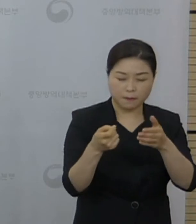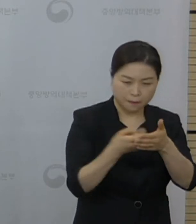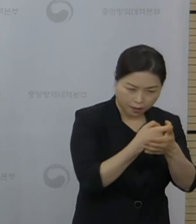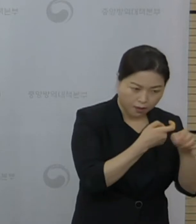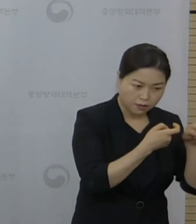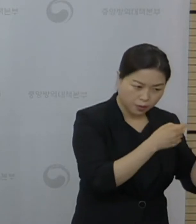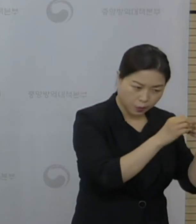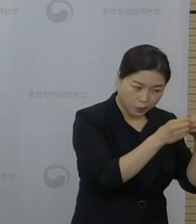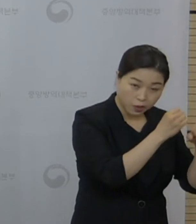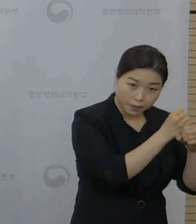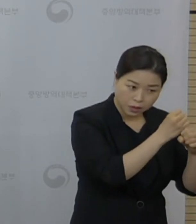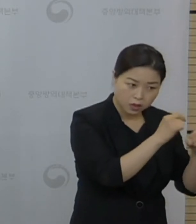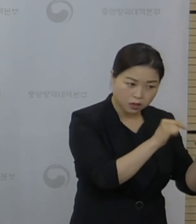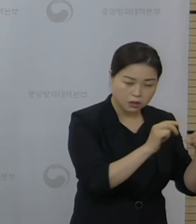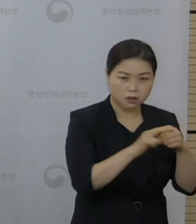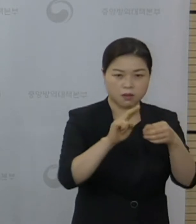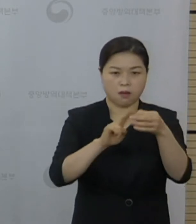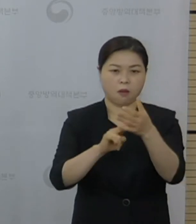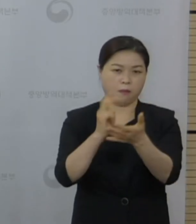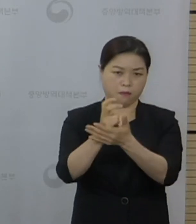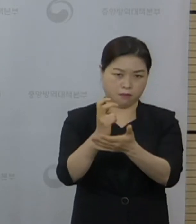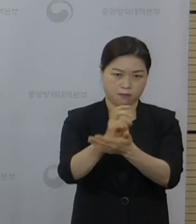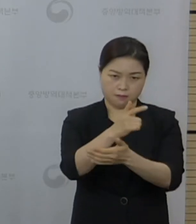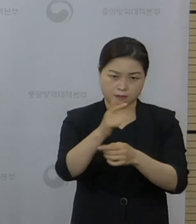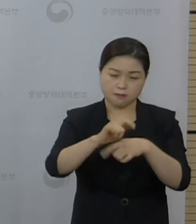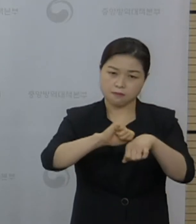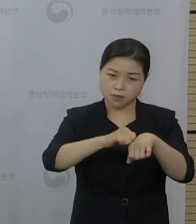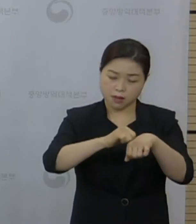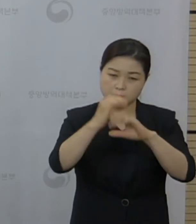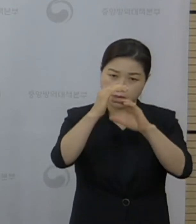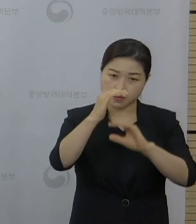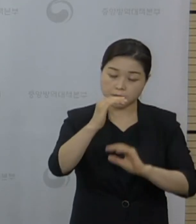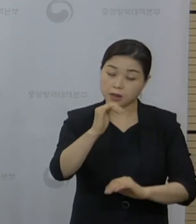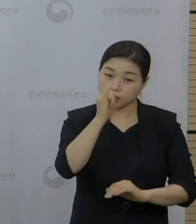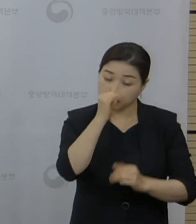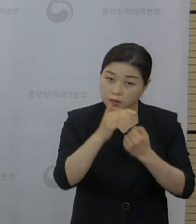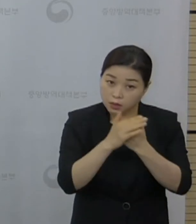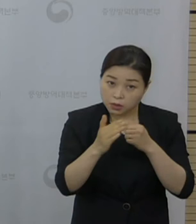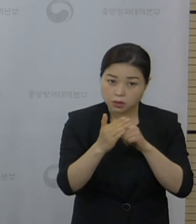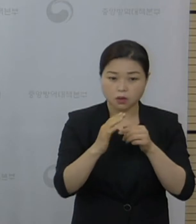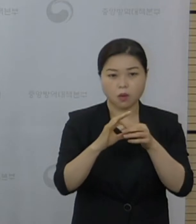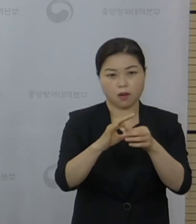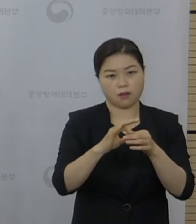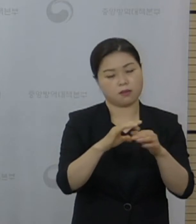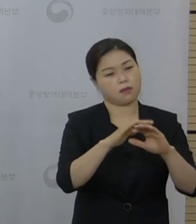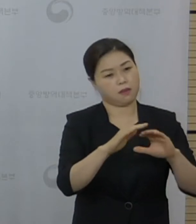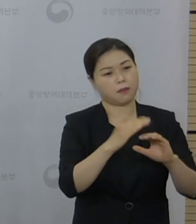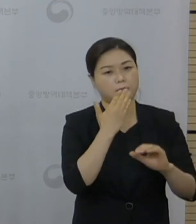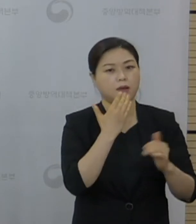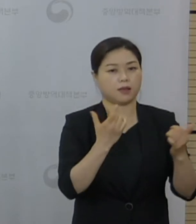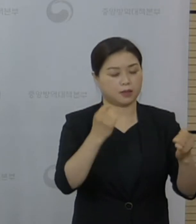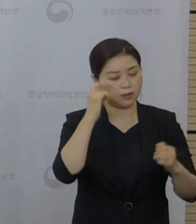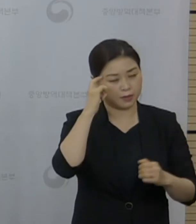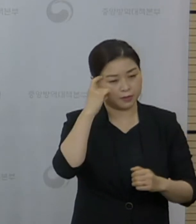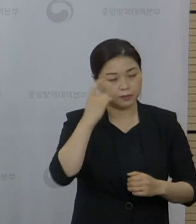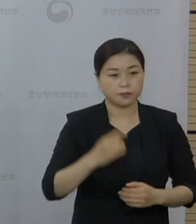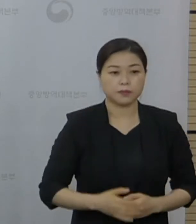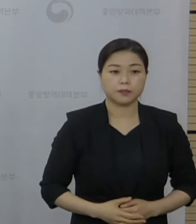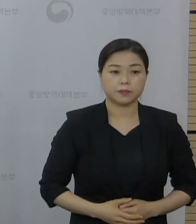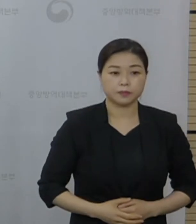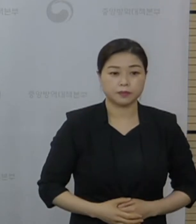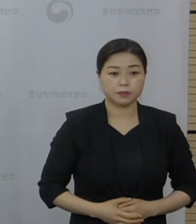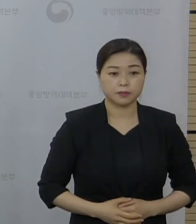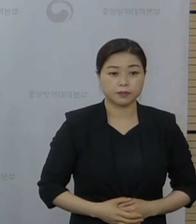형법이라든지 관련 법에 따라서 처벌 규정들이 있기 때문에 이에 준해서 처리를 할 계획입니다. 네.